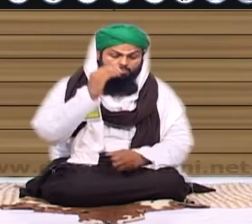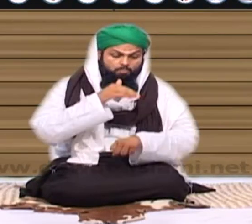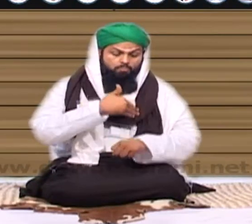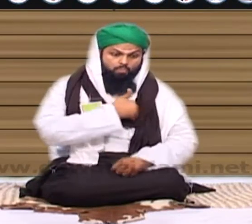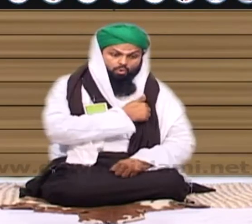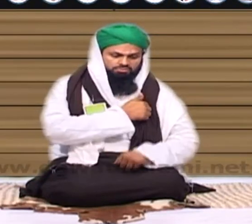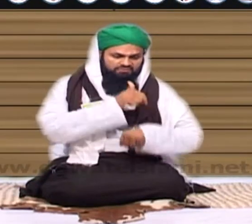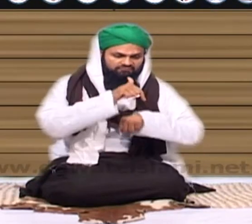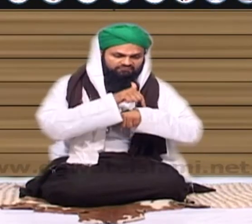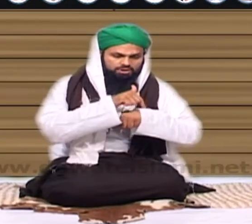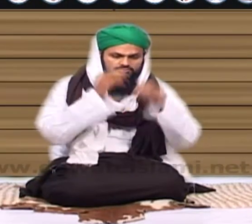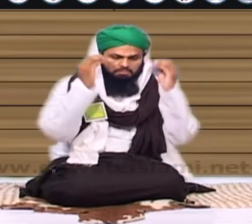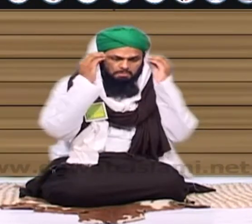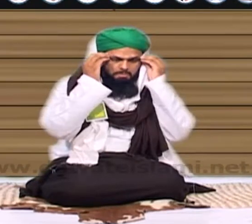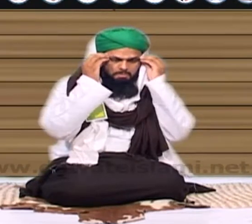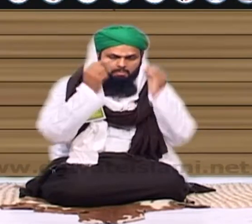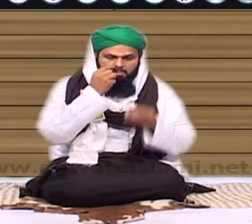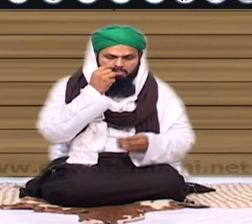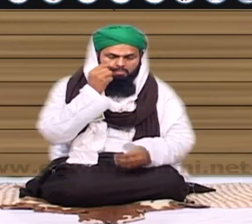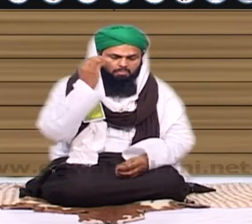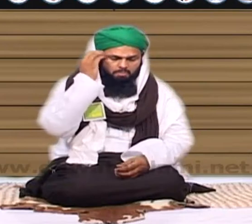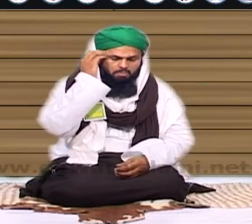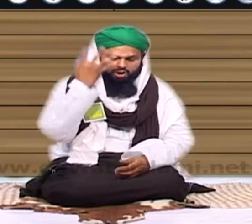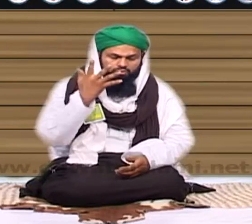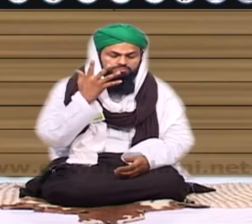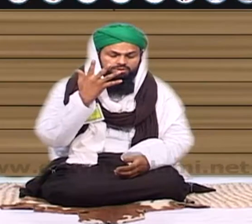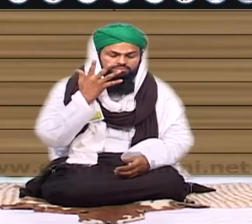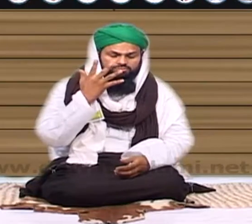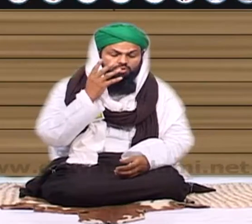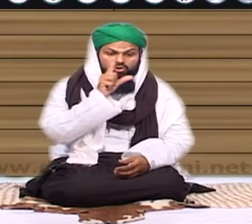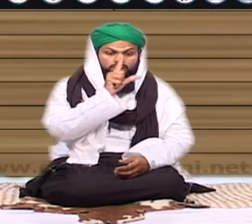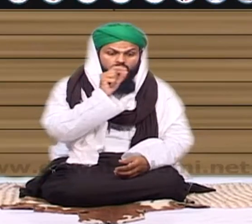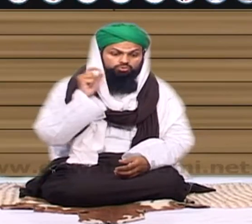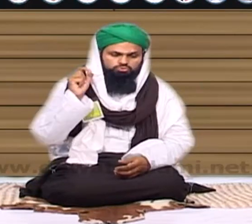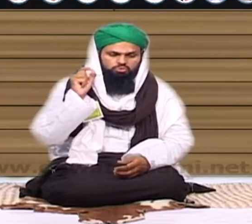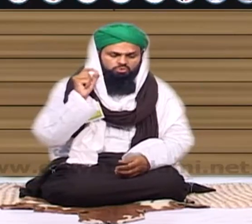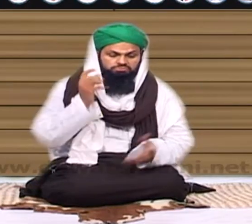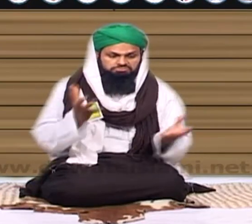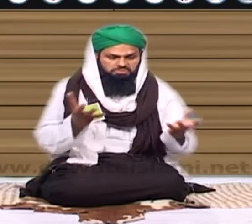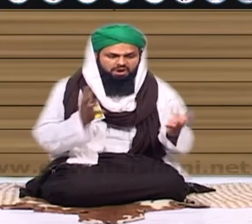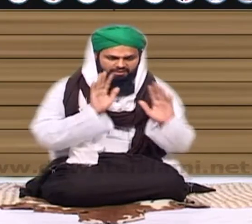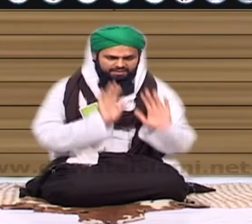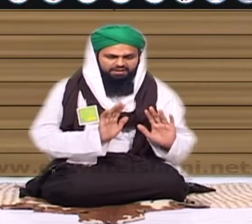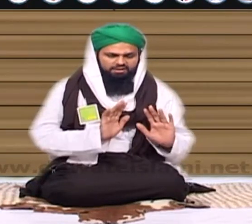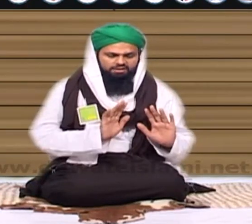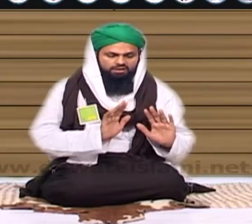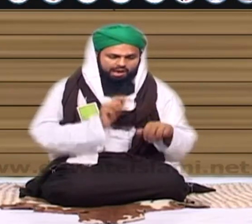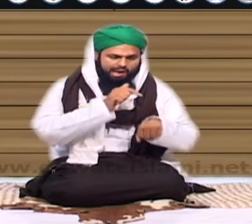کہا کہ آگاہ اپنی موت سے کوئی بشر نہیں سامان سو برس کا